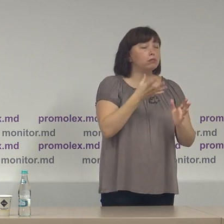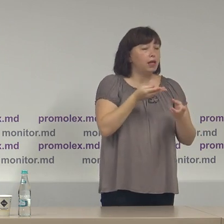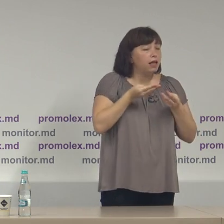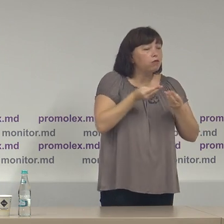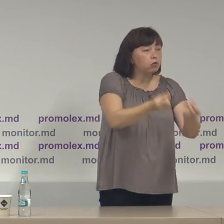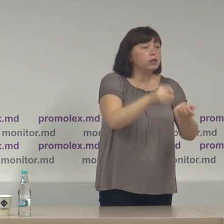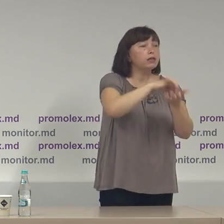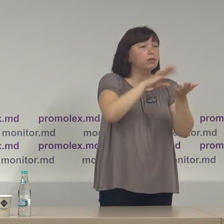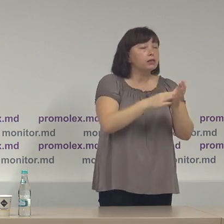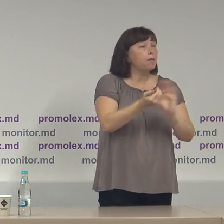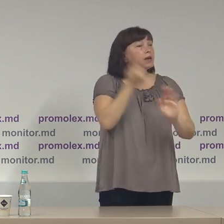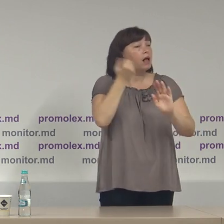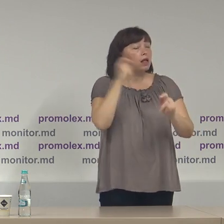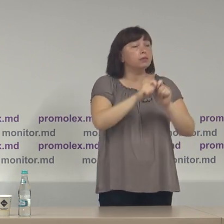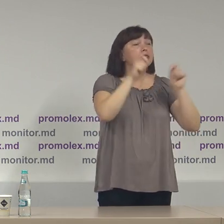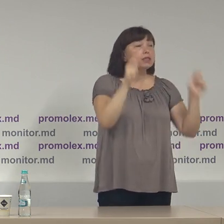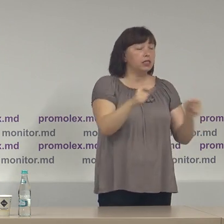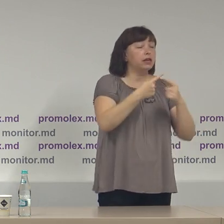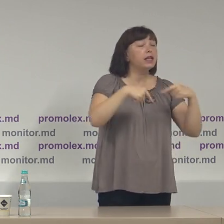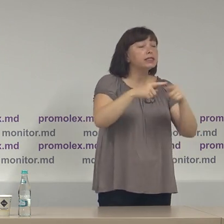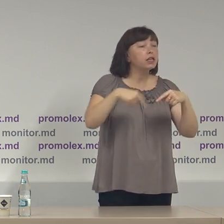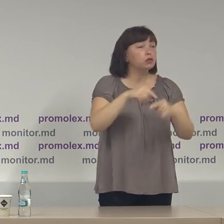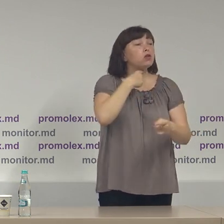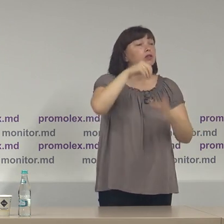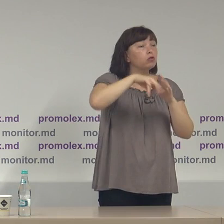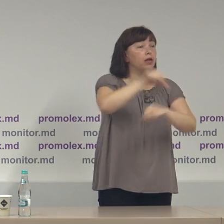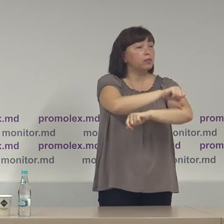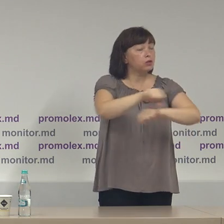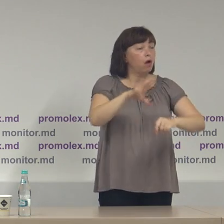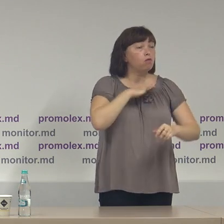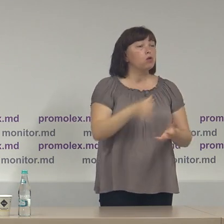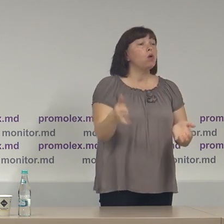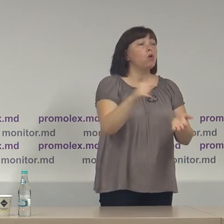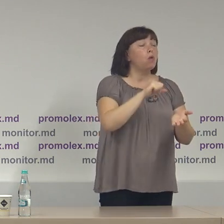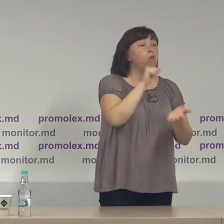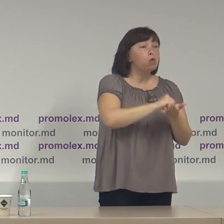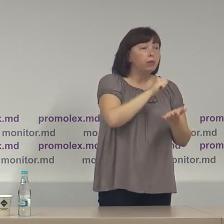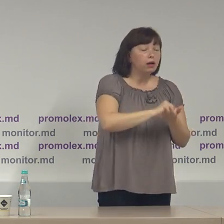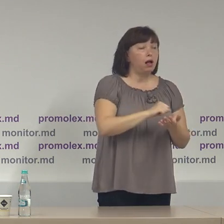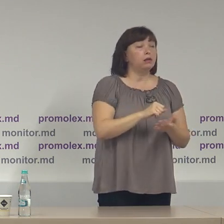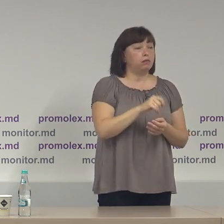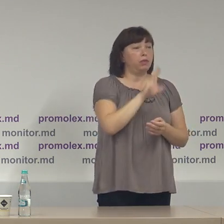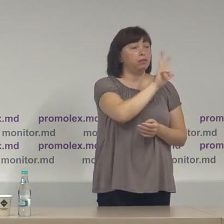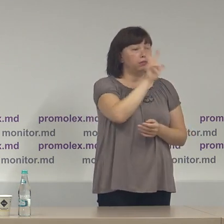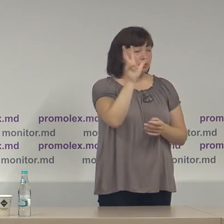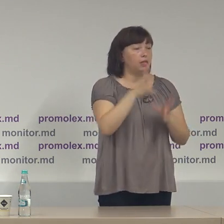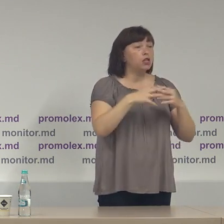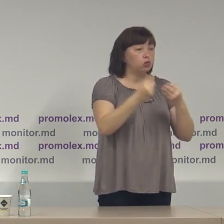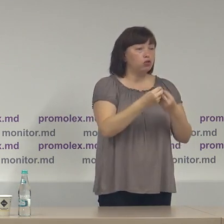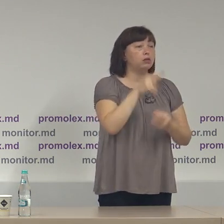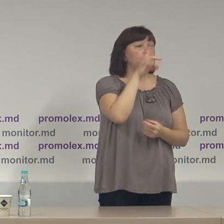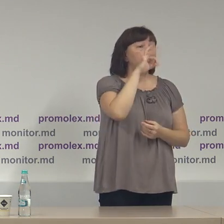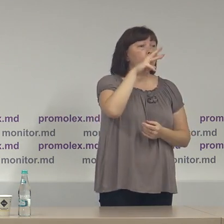înregistrarea prealabilă deschiderea secțiilor de votare peste hotare, lucru publicat sau informație publicată pe pagina Asociației